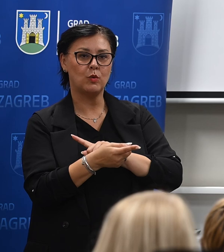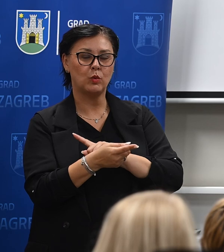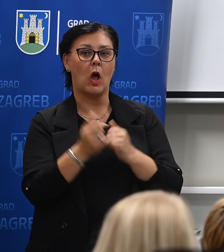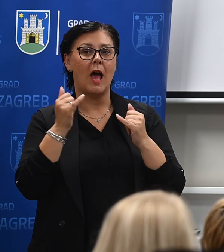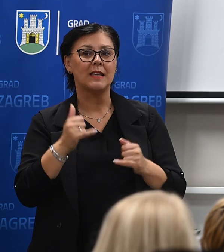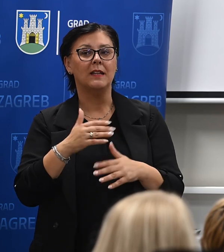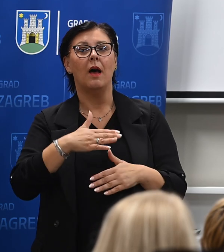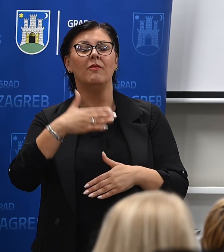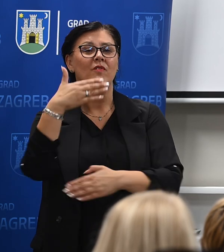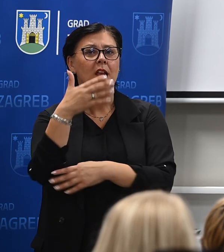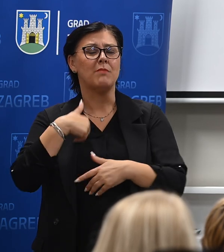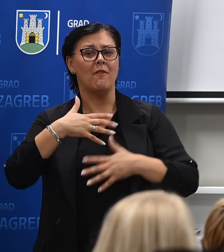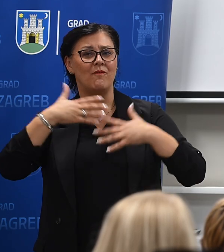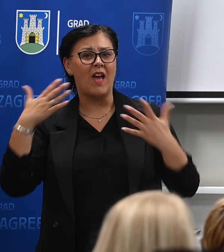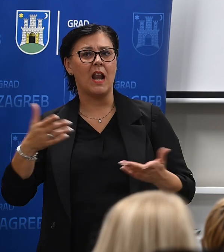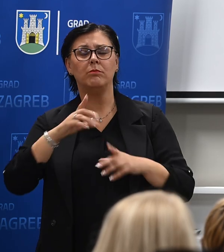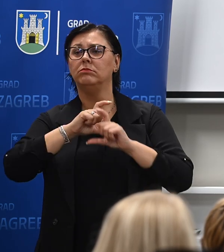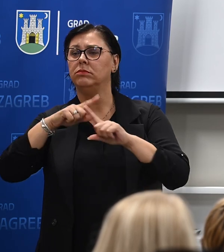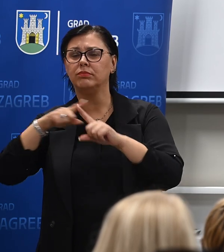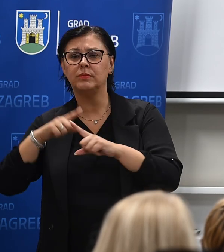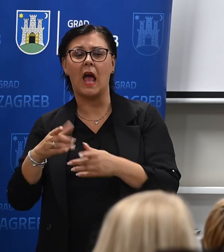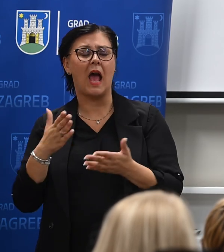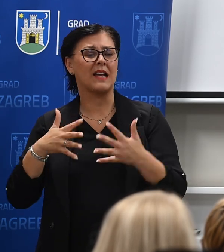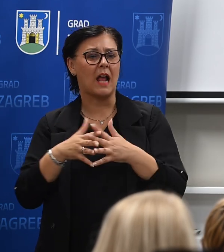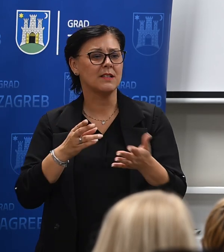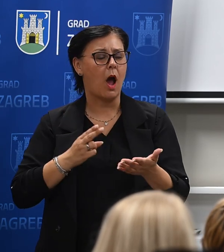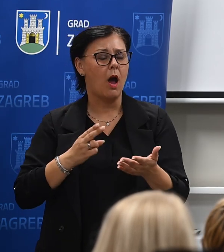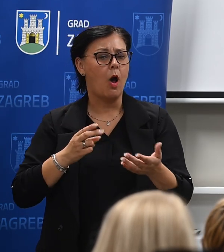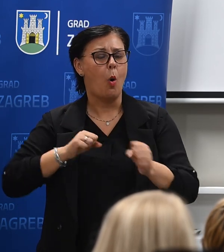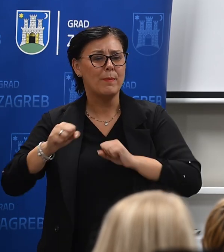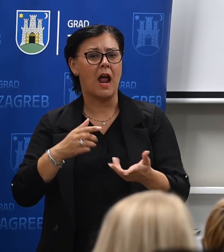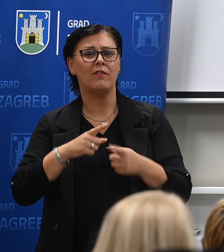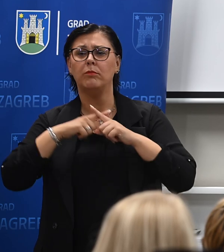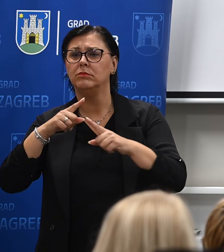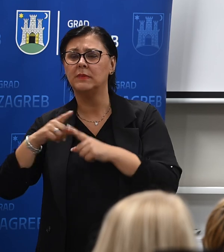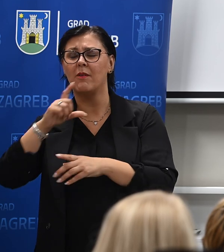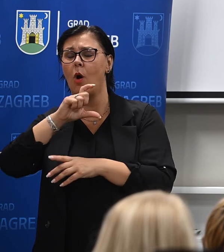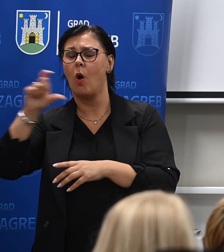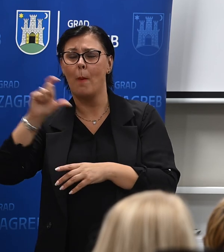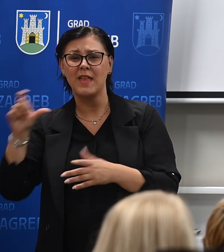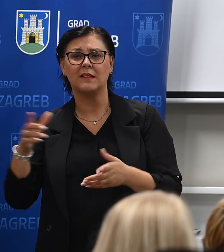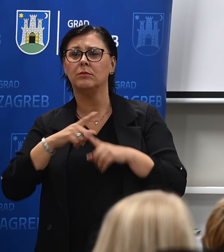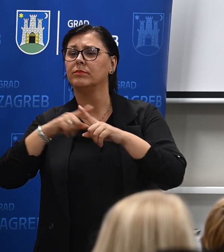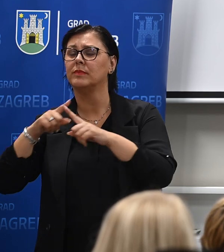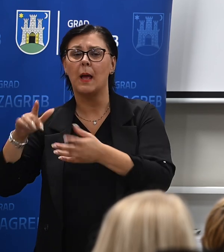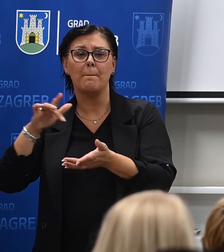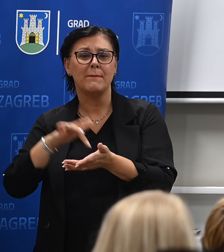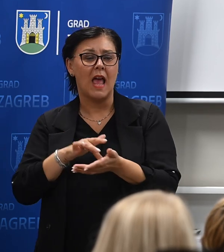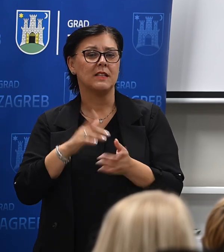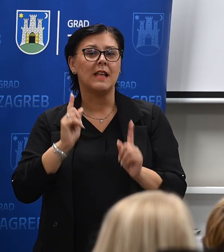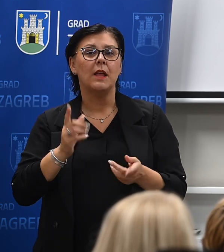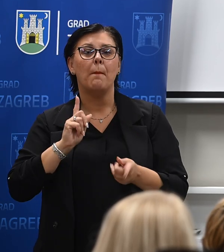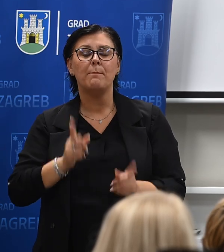Mi smo veliki poslodavaci, imamo i tvrtke i ustanove i gradsku upravu i tako dalje i u nizu područja se zapravo moramo sada